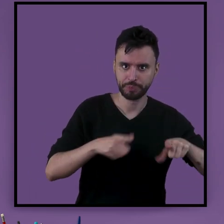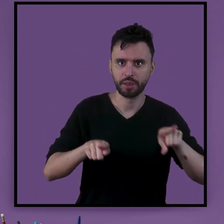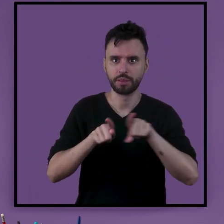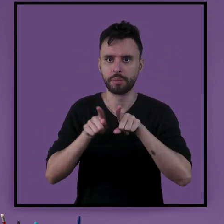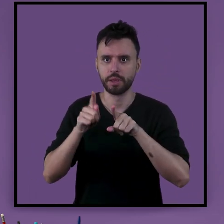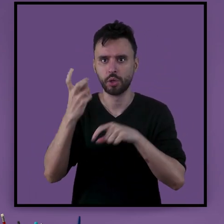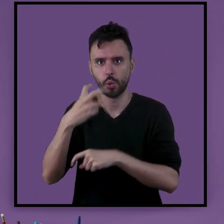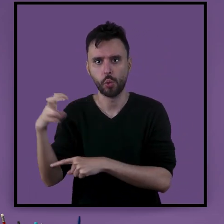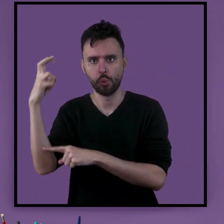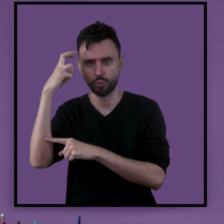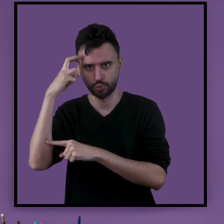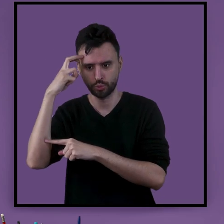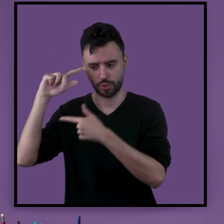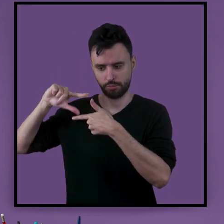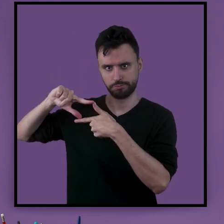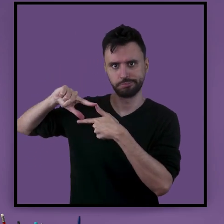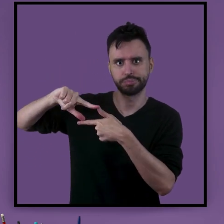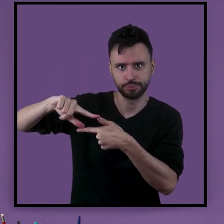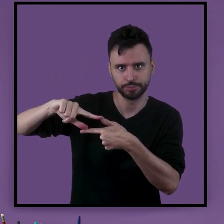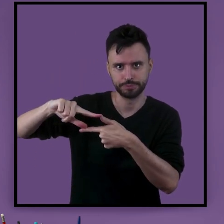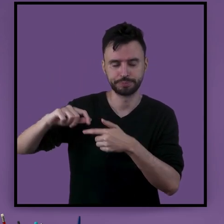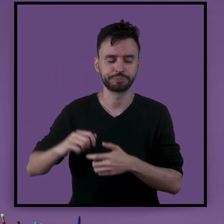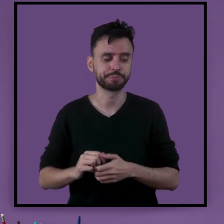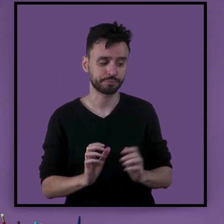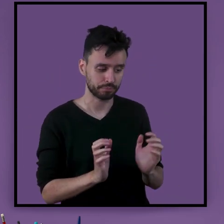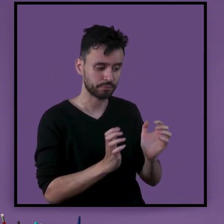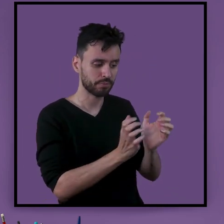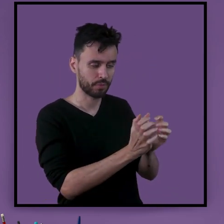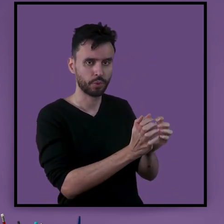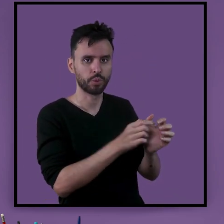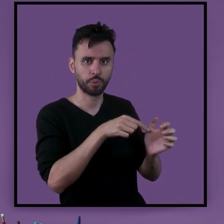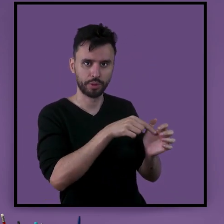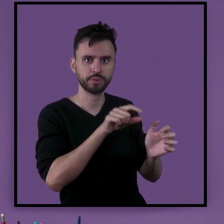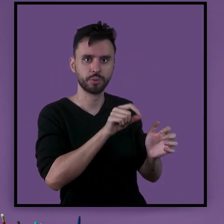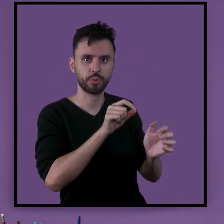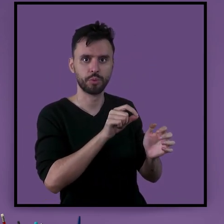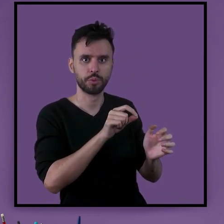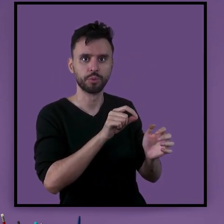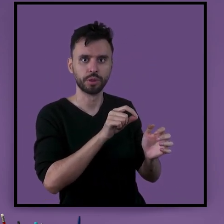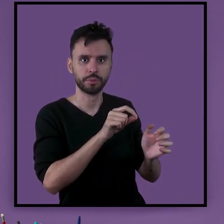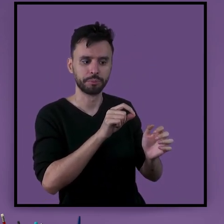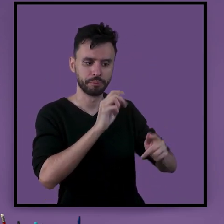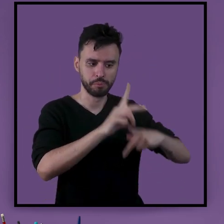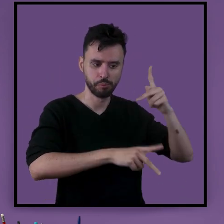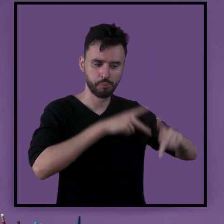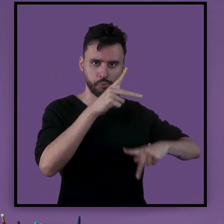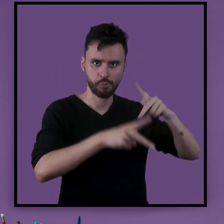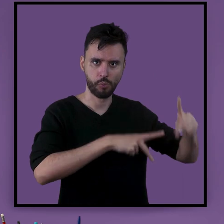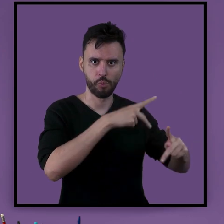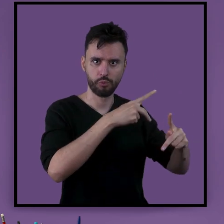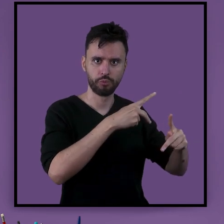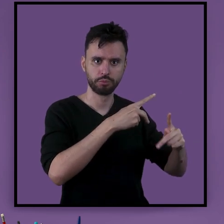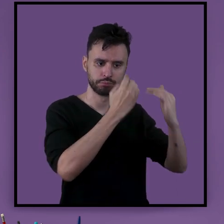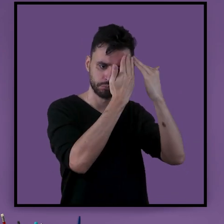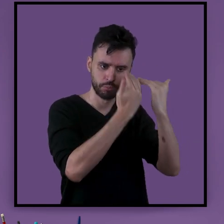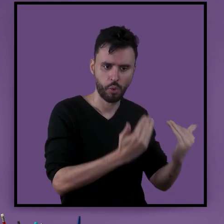erudita. Vamos lá? Cultura popular. Nada mais é do que uma